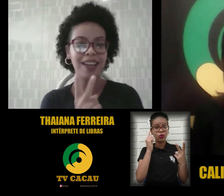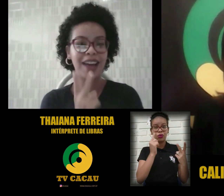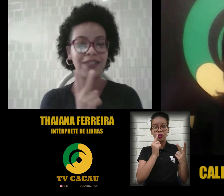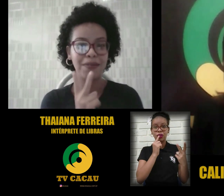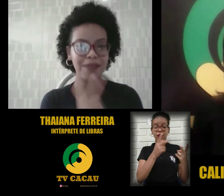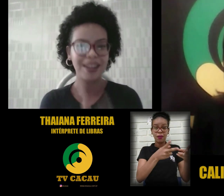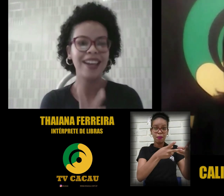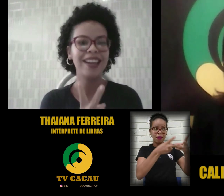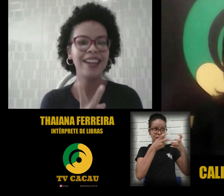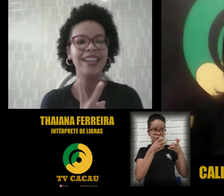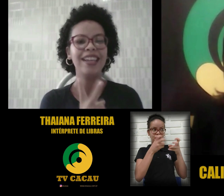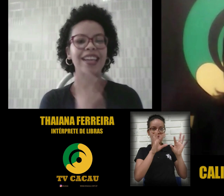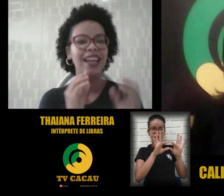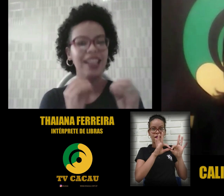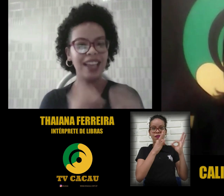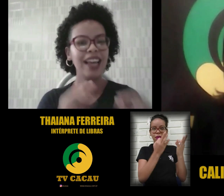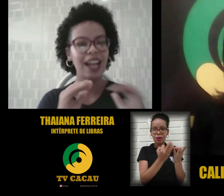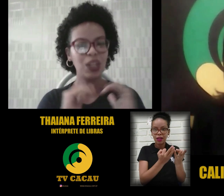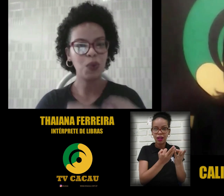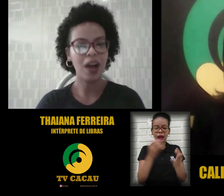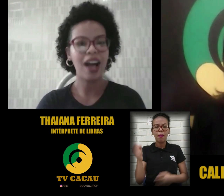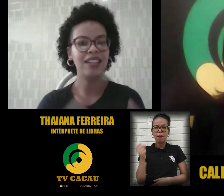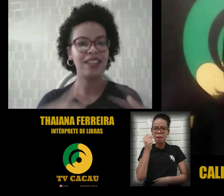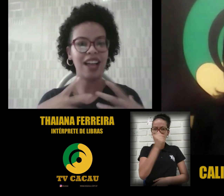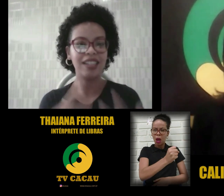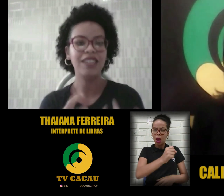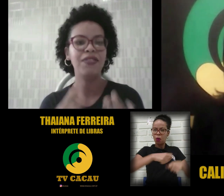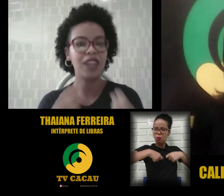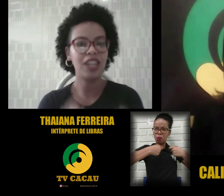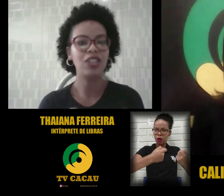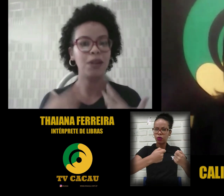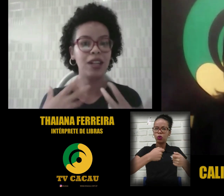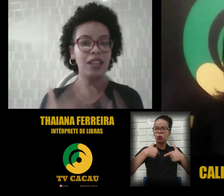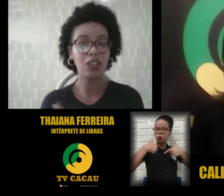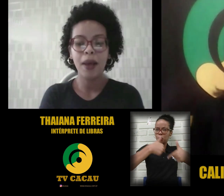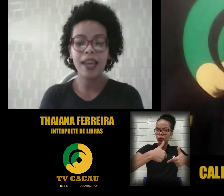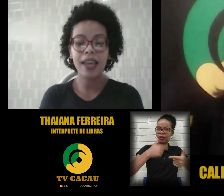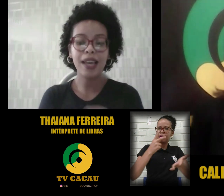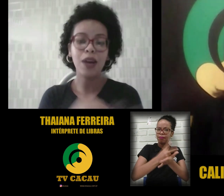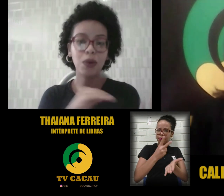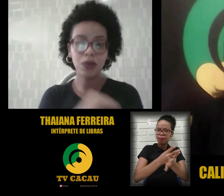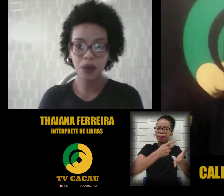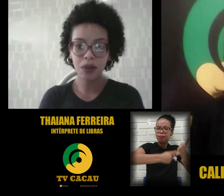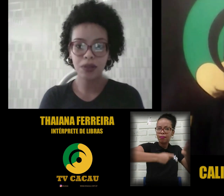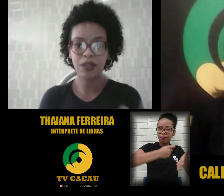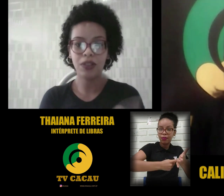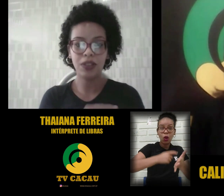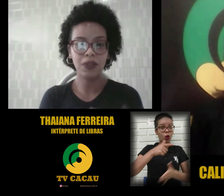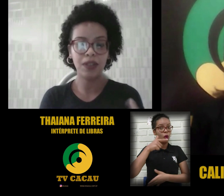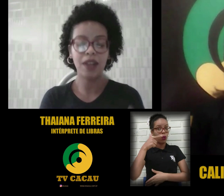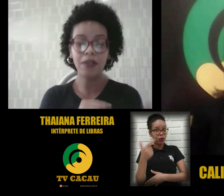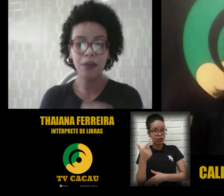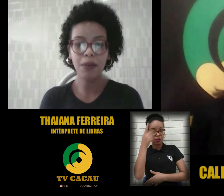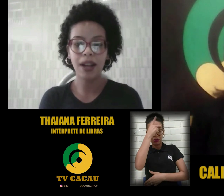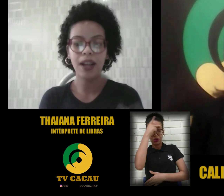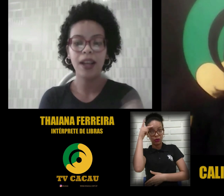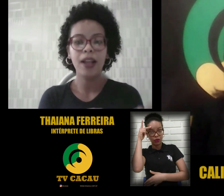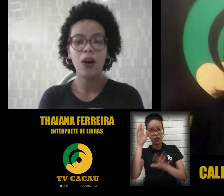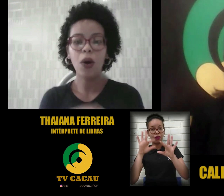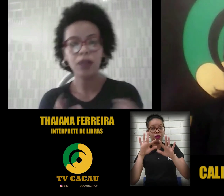a família atuar, estar ali, frente, militante. E os outros que eu tive contato, a família ou